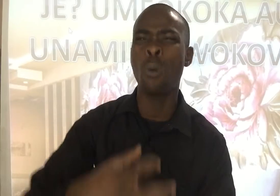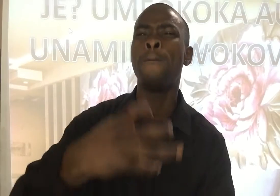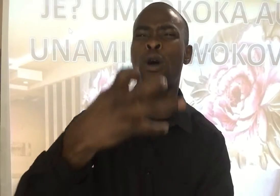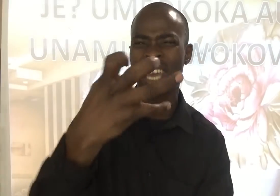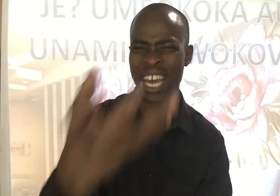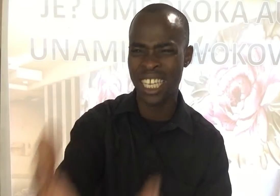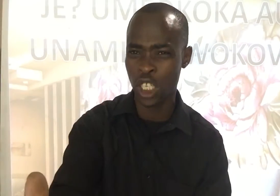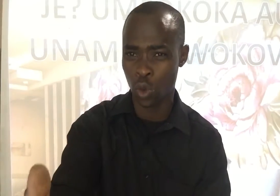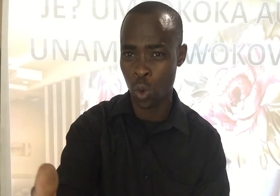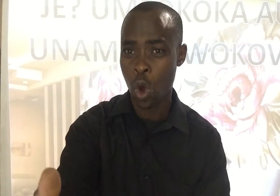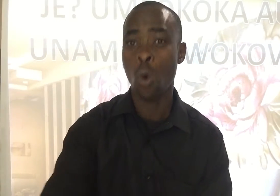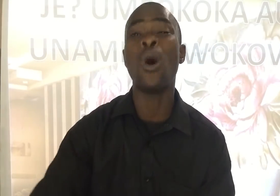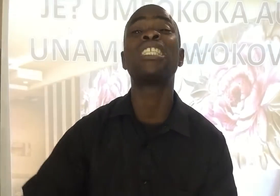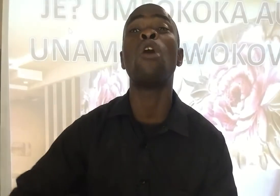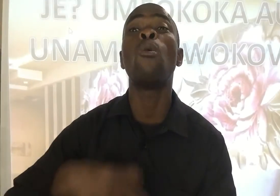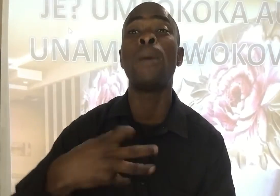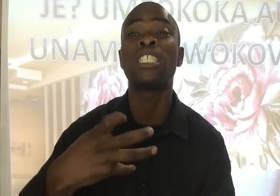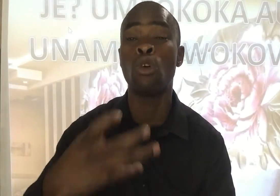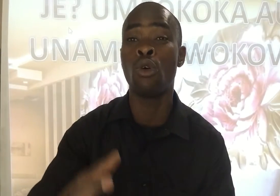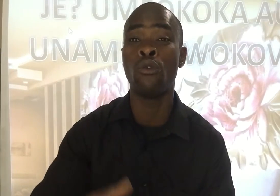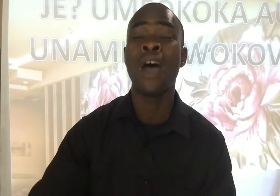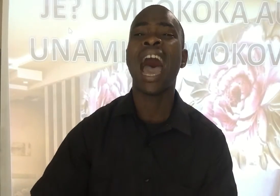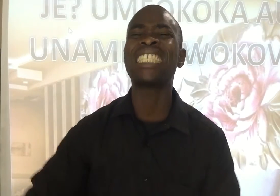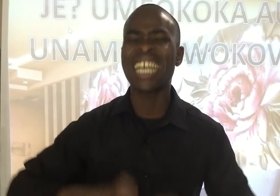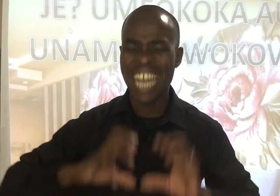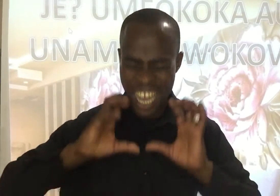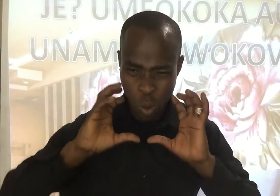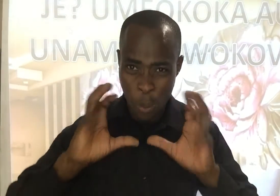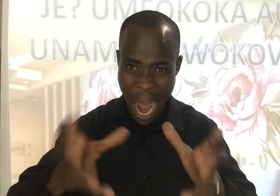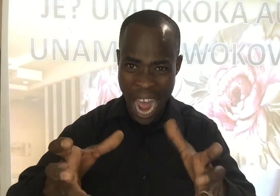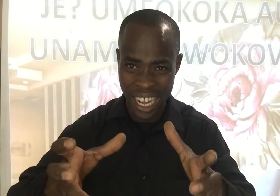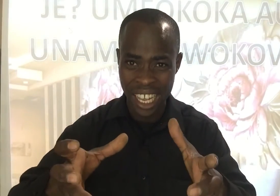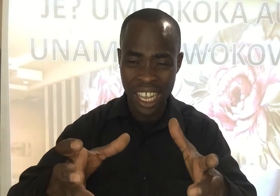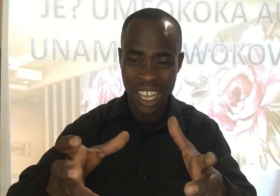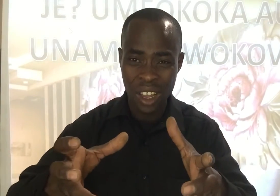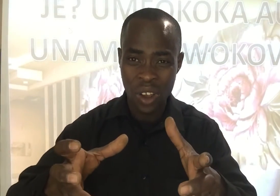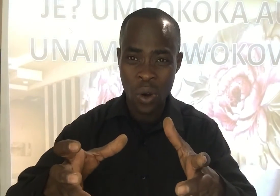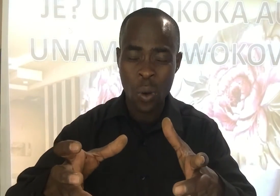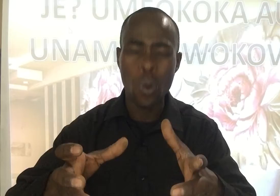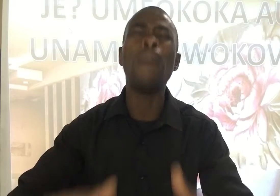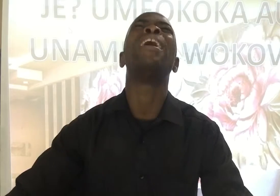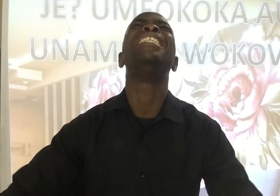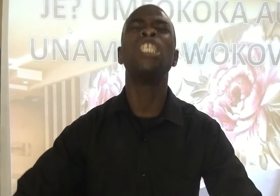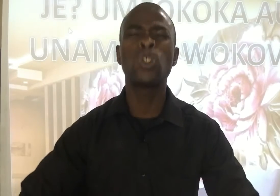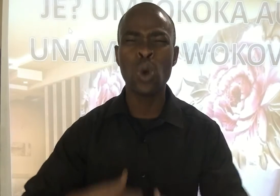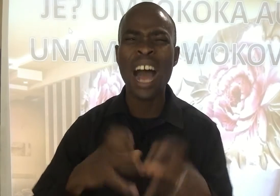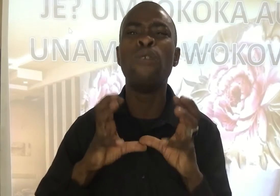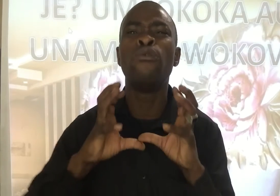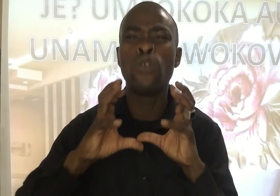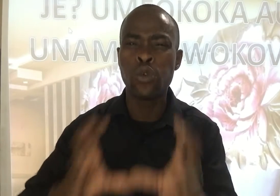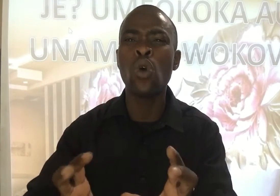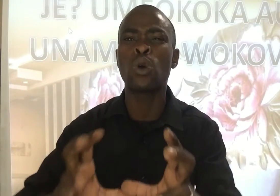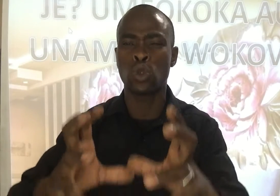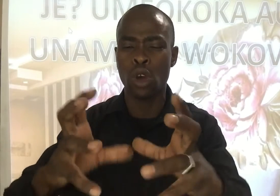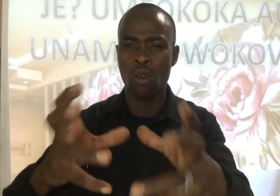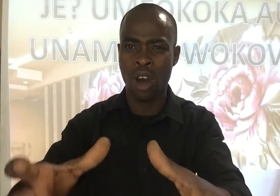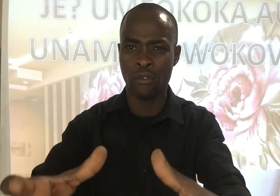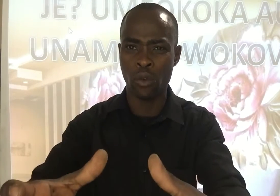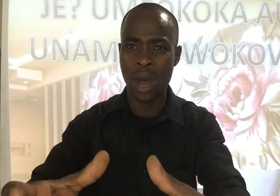kumpokea yesu Watawupata wokofu Atakai kubari Kwamba yesu alimufufuwa kutoka kwa wafu